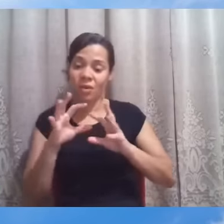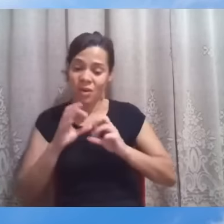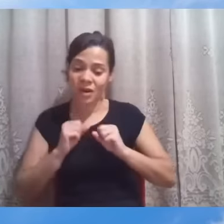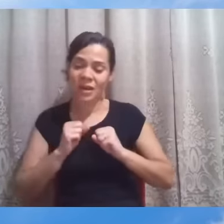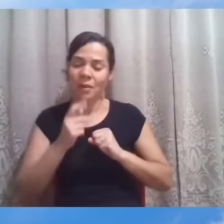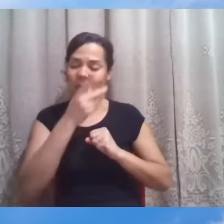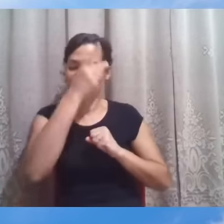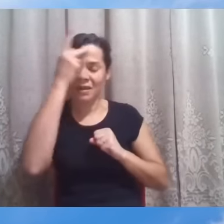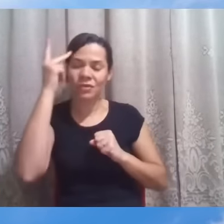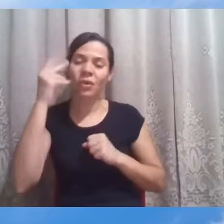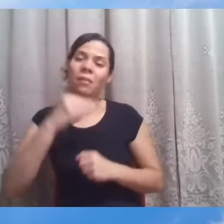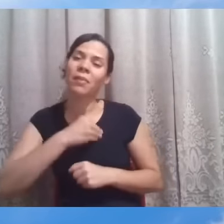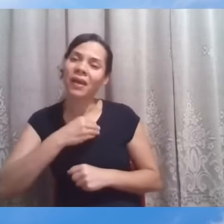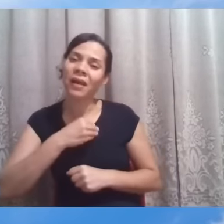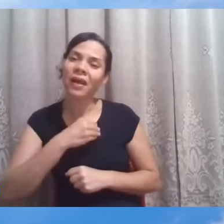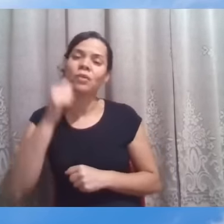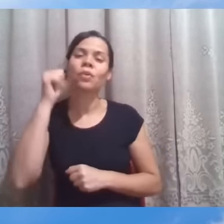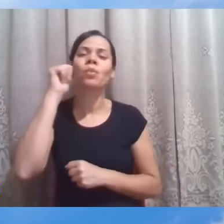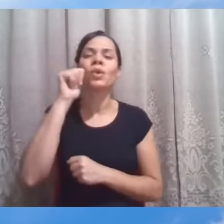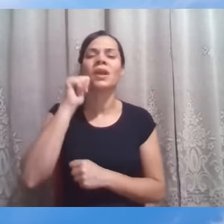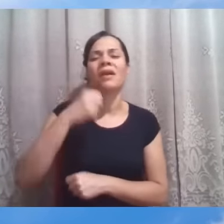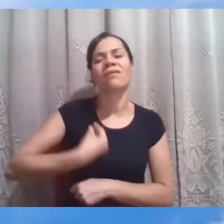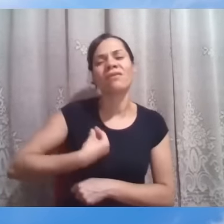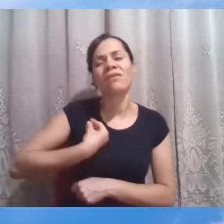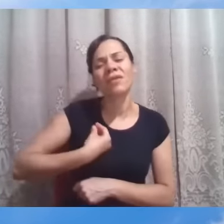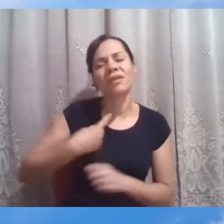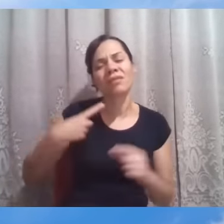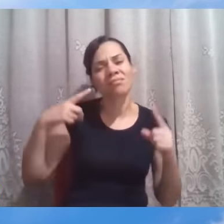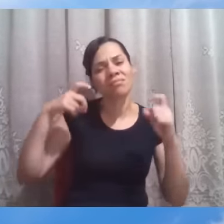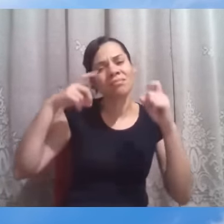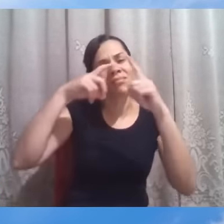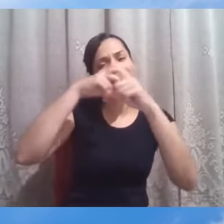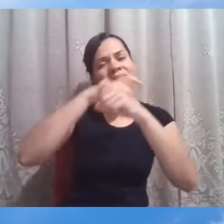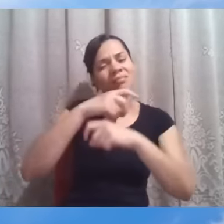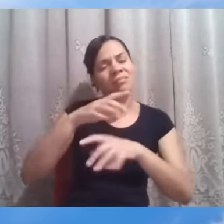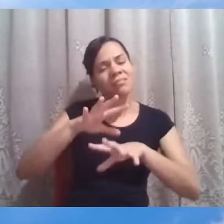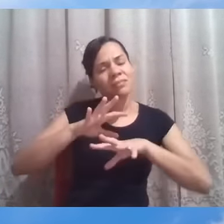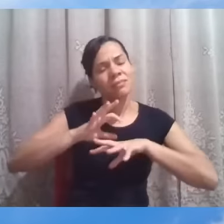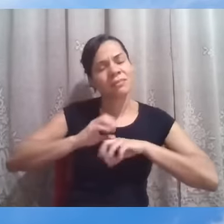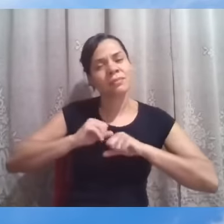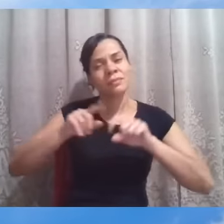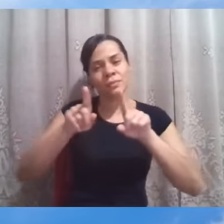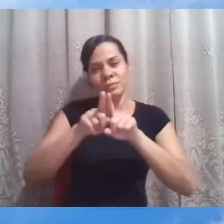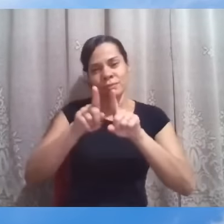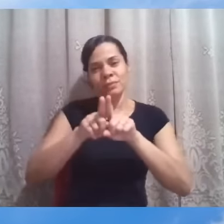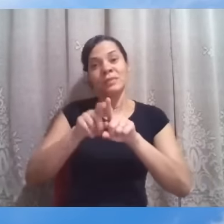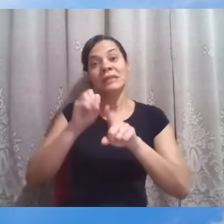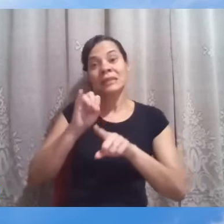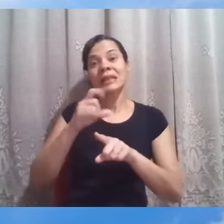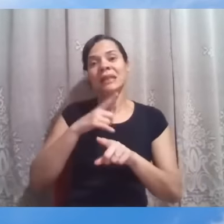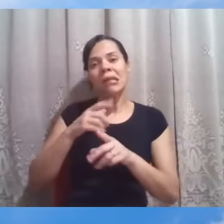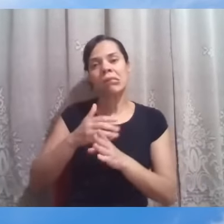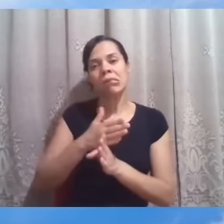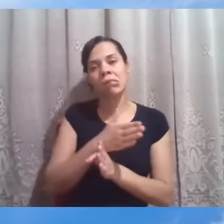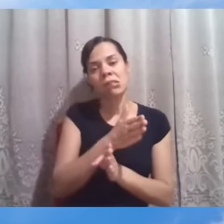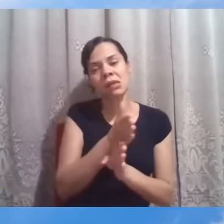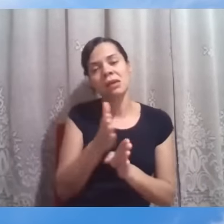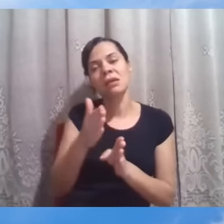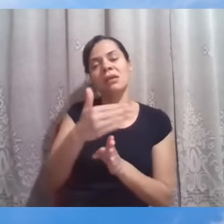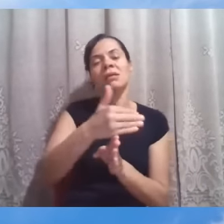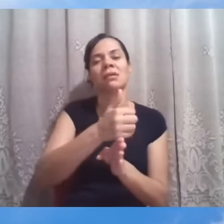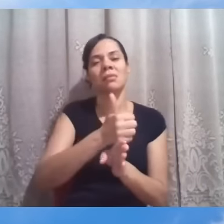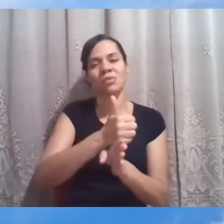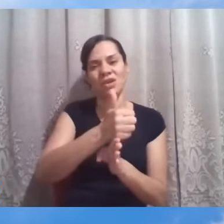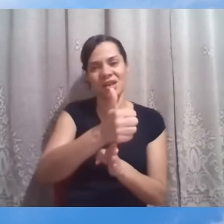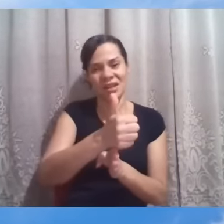acolhia mulheres de má vida, ele que acolhia aqueles que outrora eram conhecidos pelos seus desvios morais, em